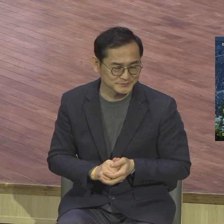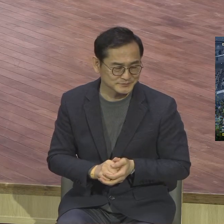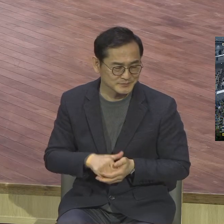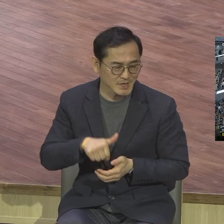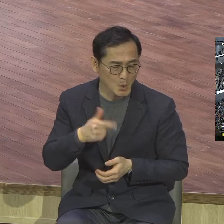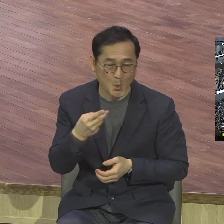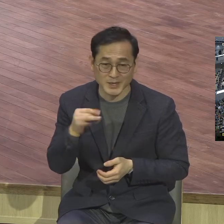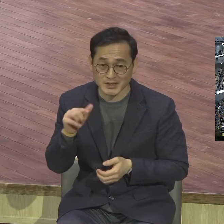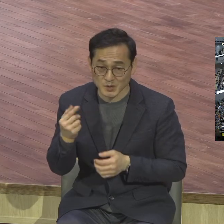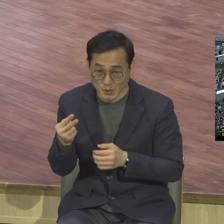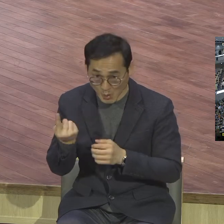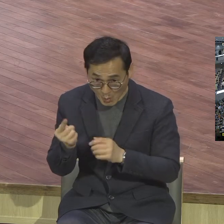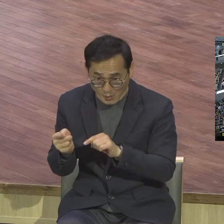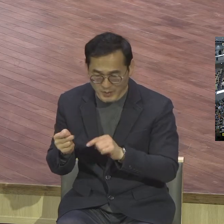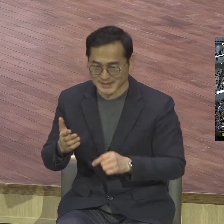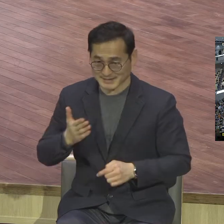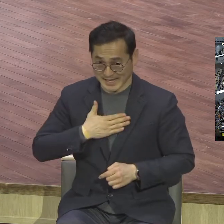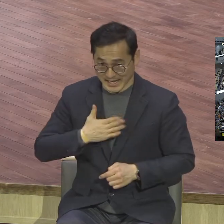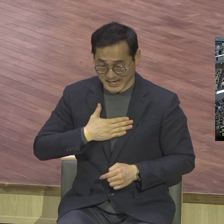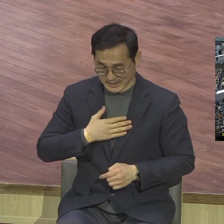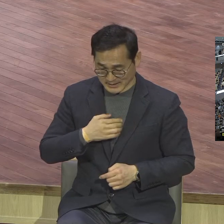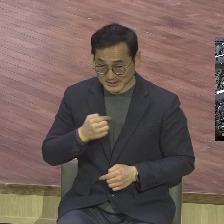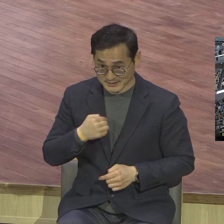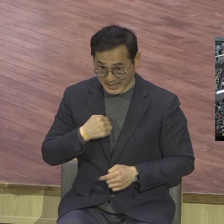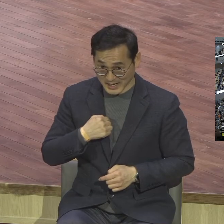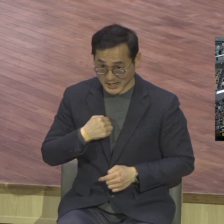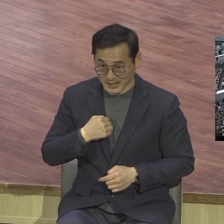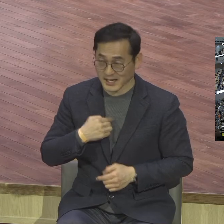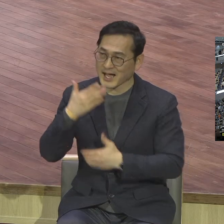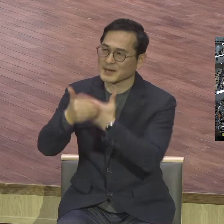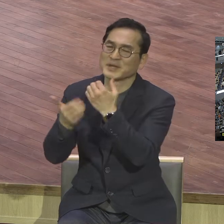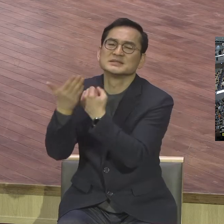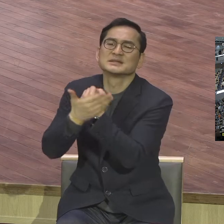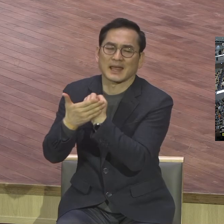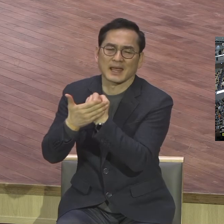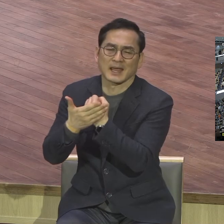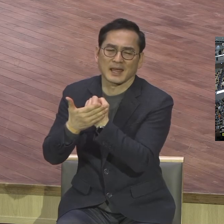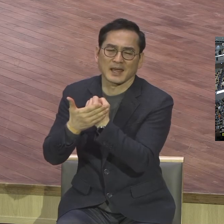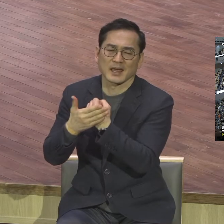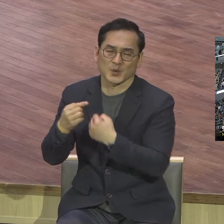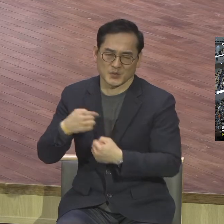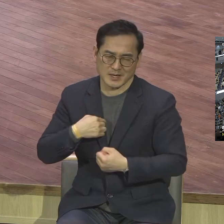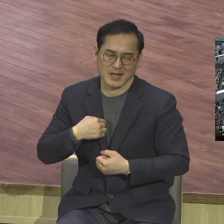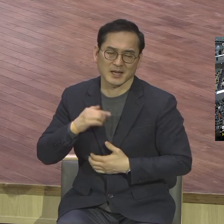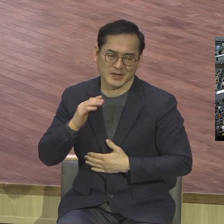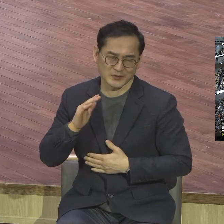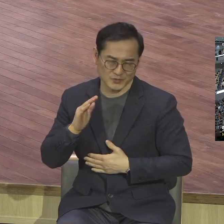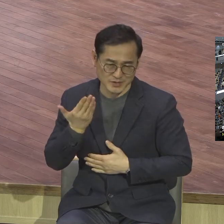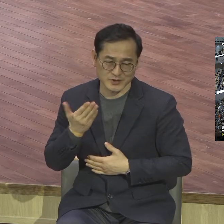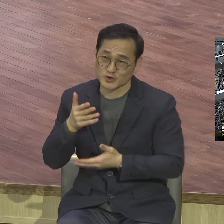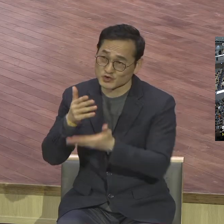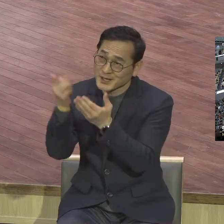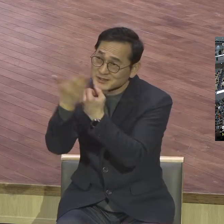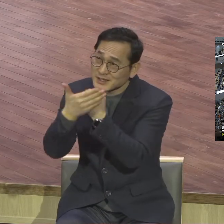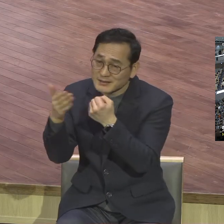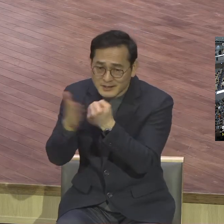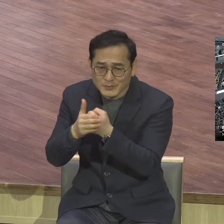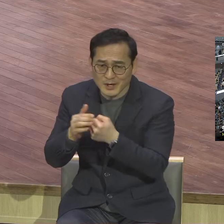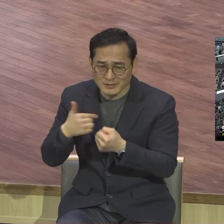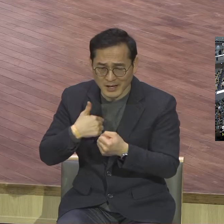나 된 것은 하나님의 은혜로 된 것이니 내게 주신 그의 은혜가 헛되지 아니하여 내가 모든 사도보다